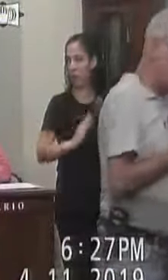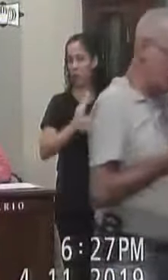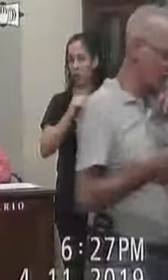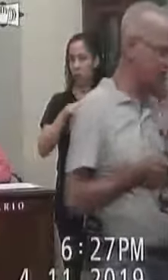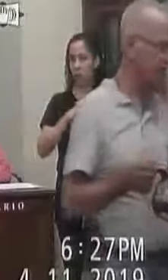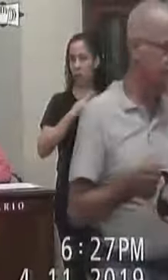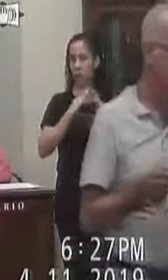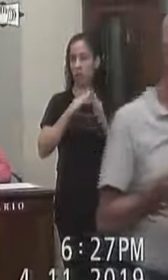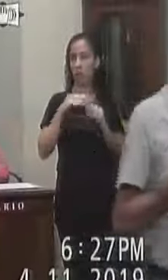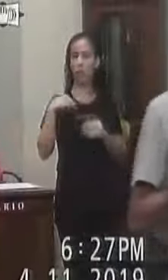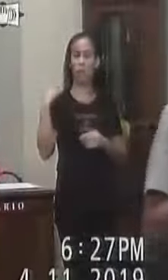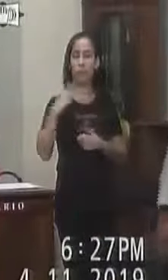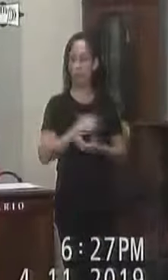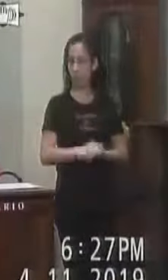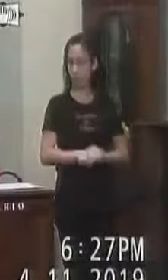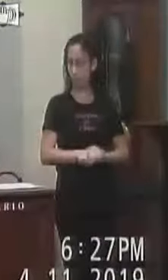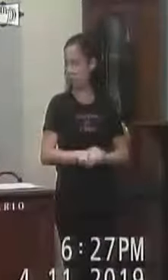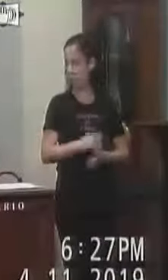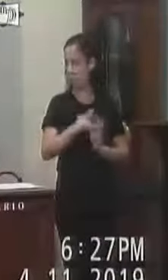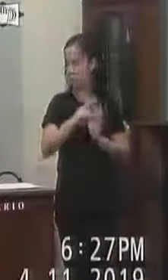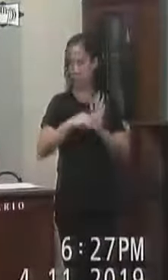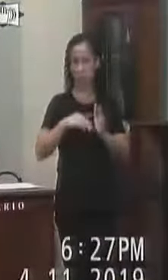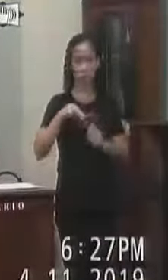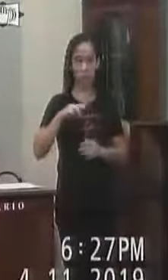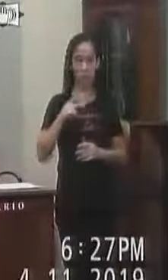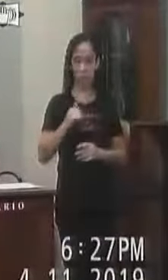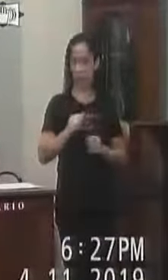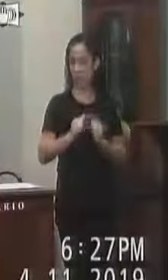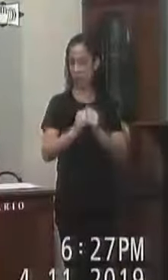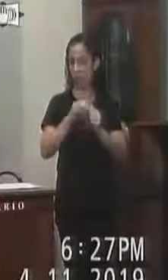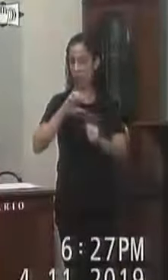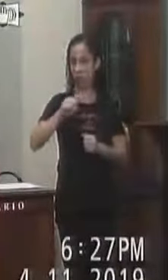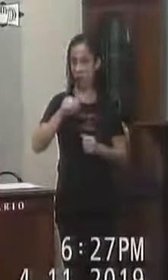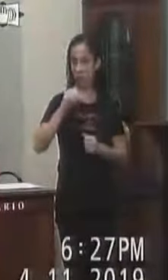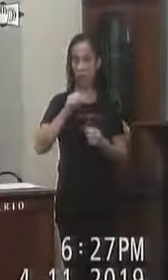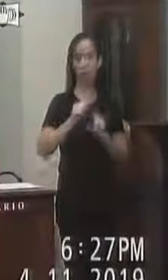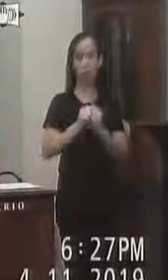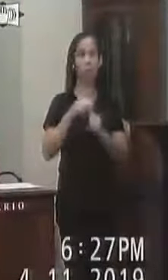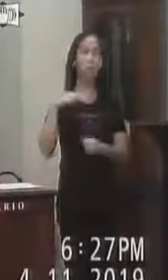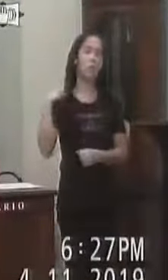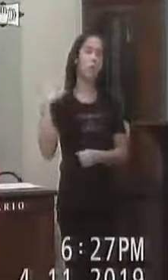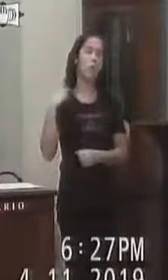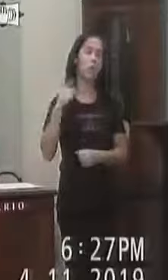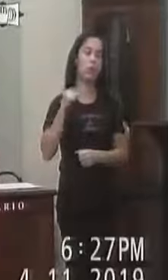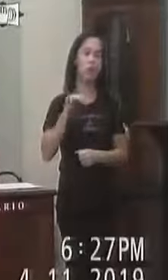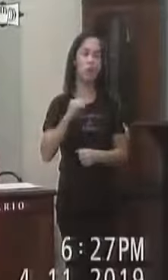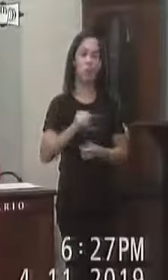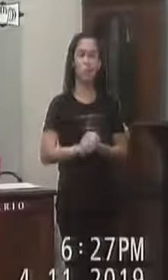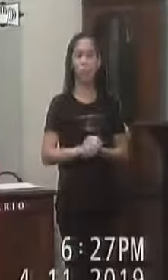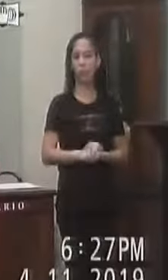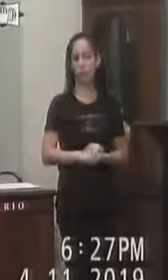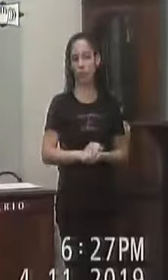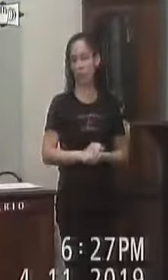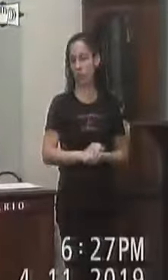Para essa Casa Legislativa A relator É Michele Cabral E acompanha O Saulo Correia E também O David Nogueira